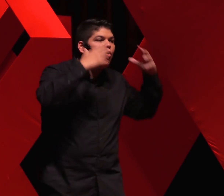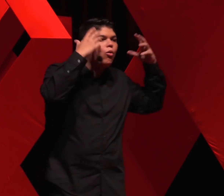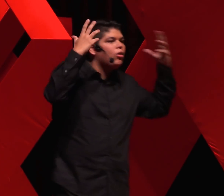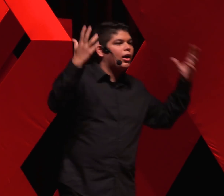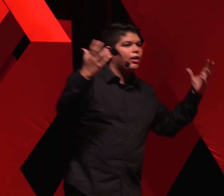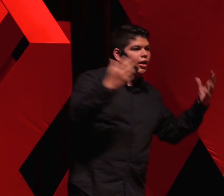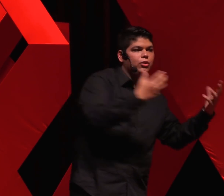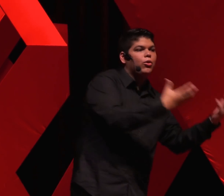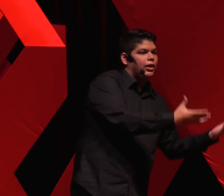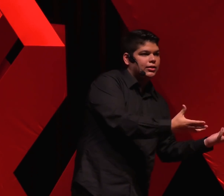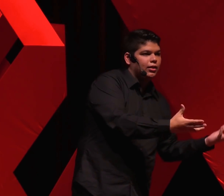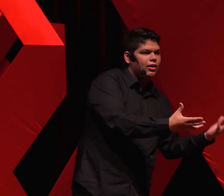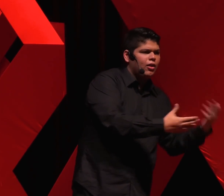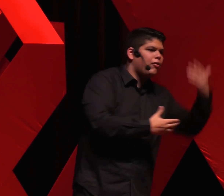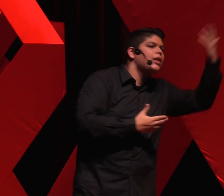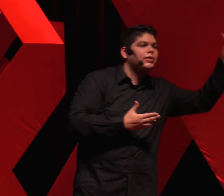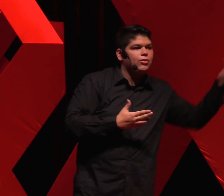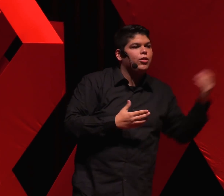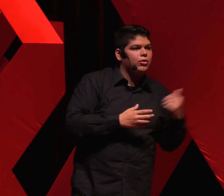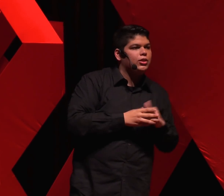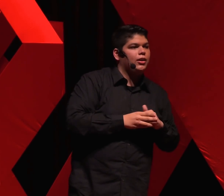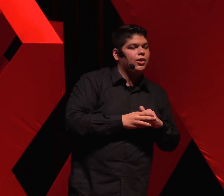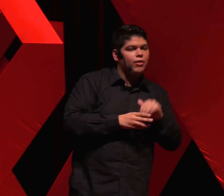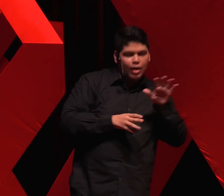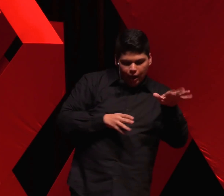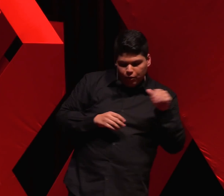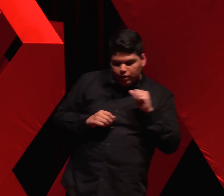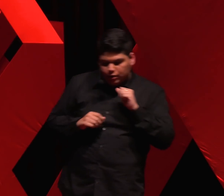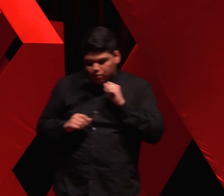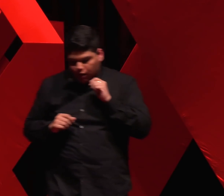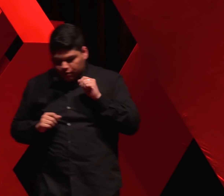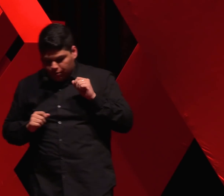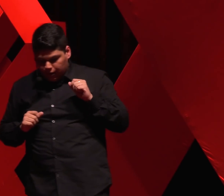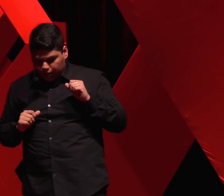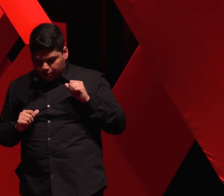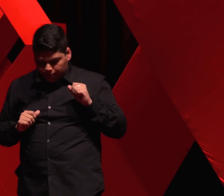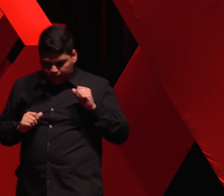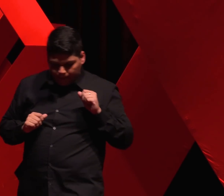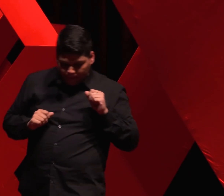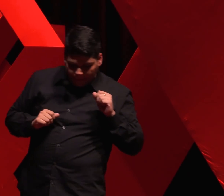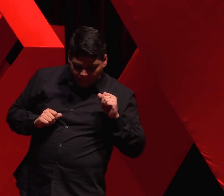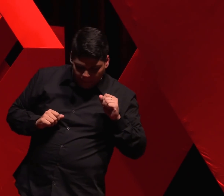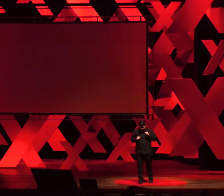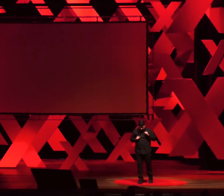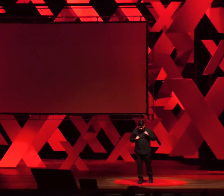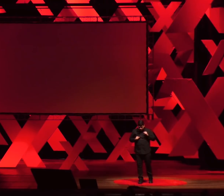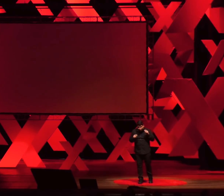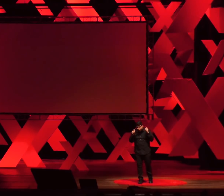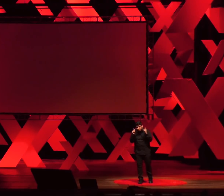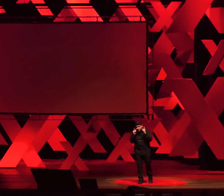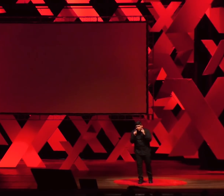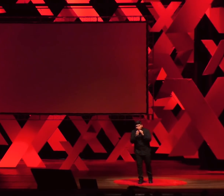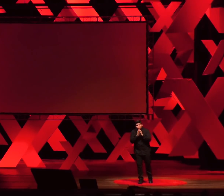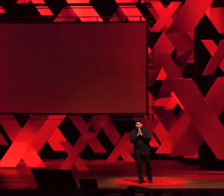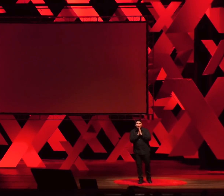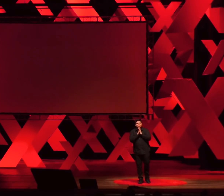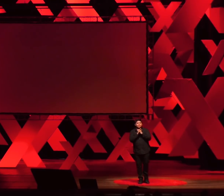loucura, em doença. Foi assim no Rio de Janeiro. Há muitas histórias sobre isso. Mas foi possível superar essas